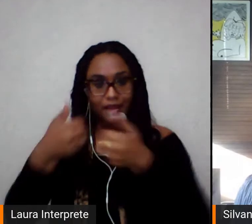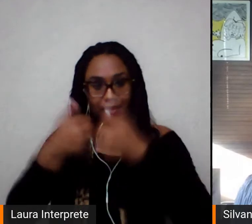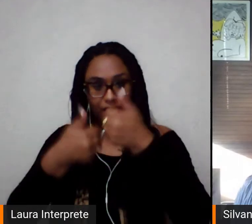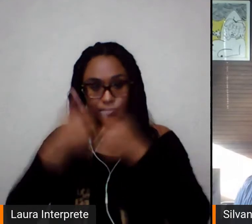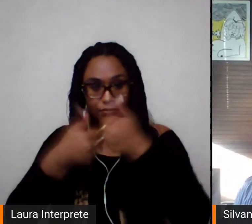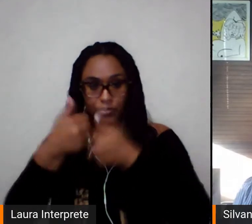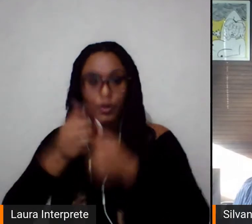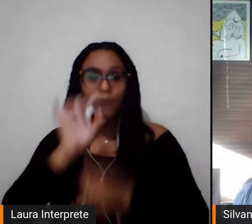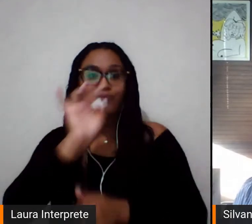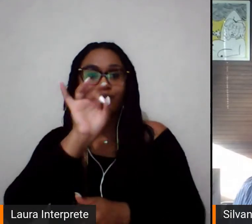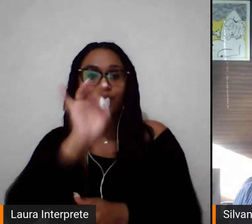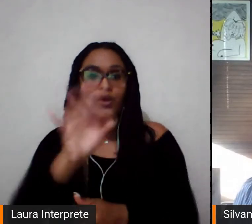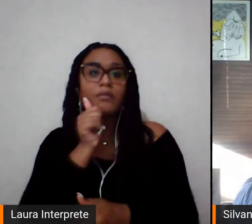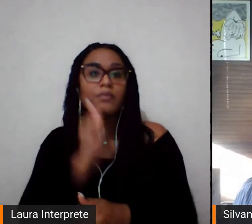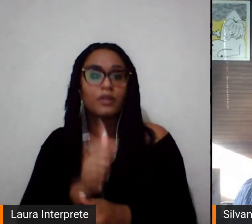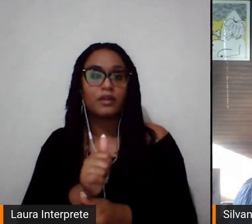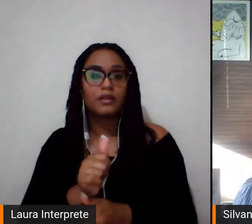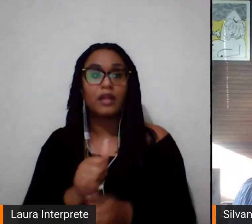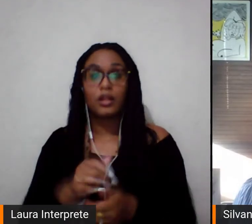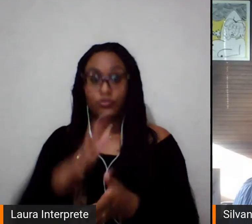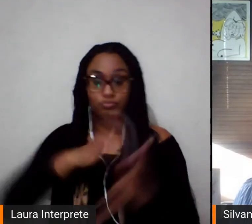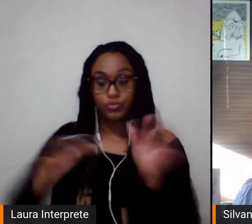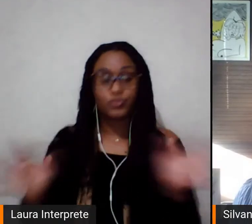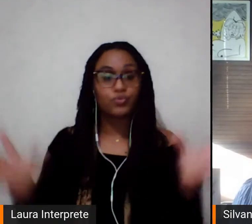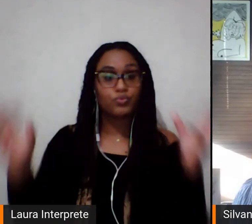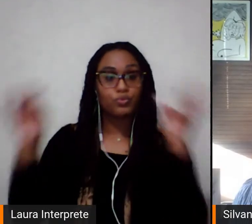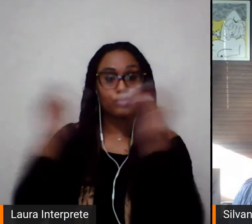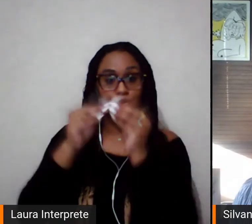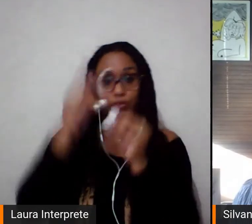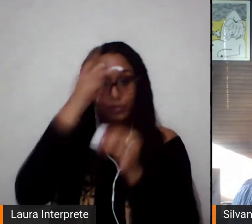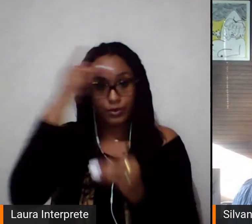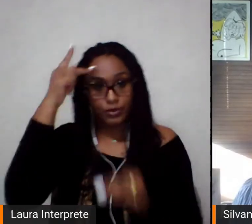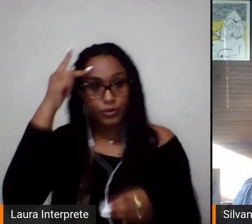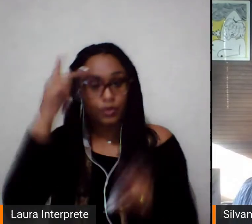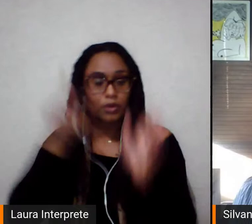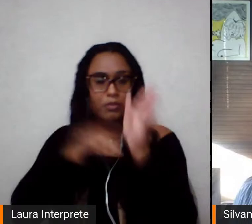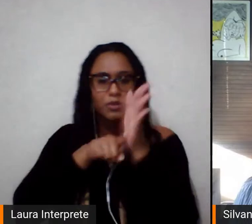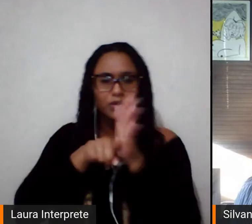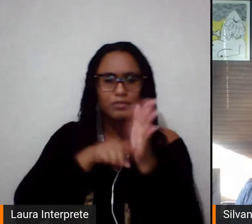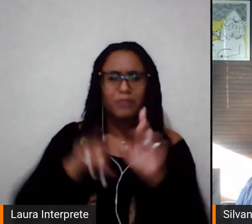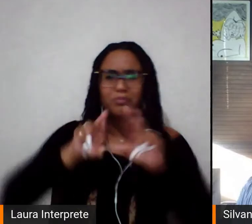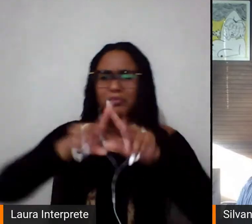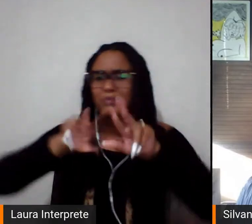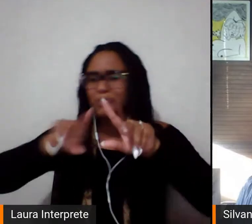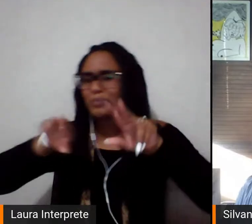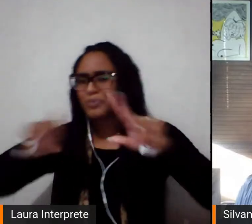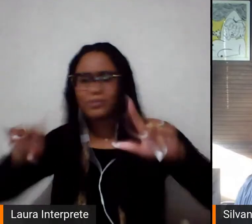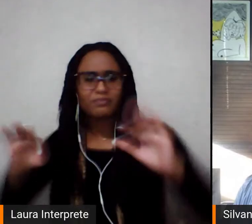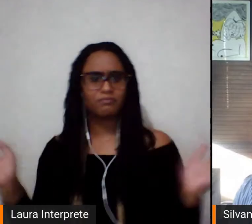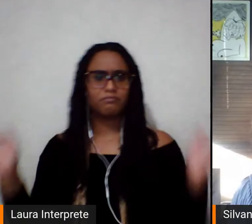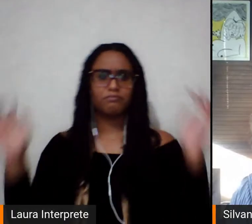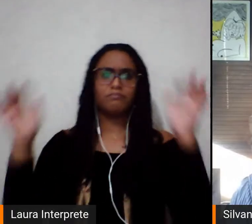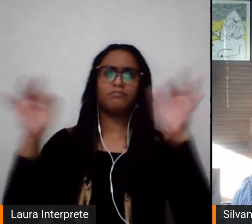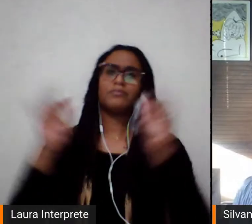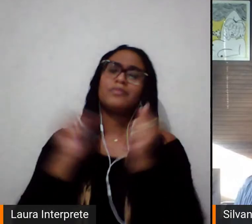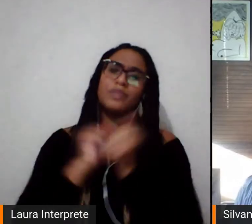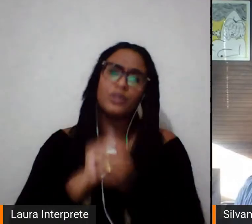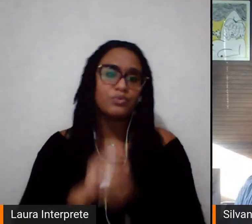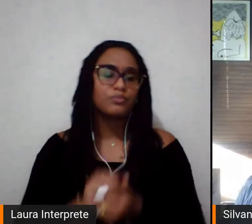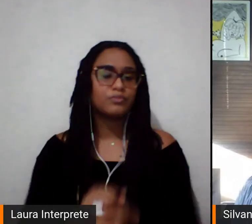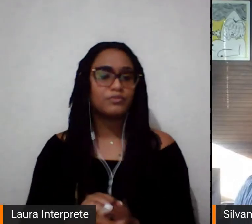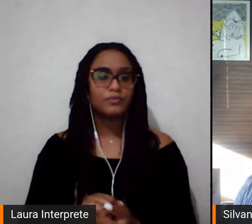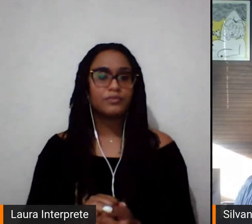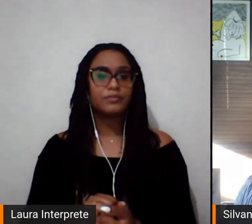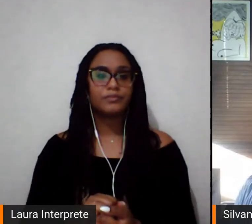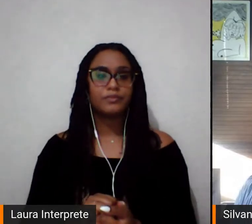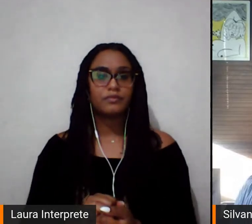quais a gente reuniu tanto pesquisadores como ativistas, jornalistas, atletas, ex-atletas, com o intuito exatamente de